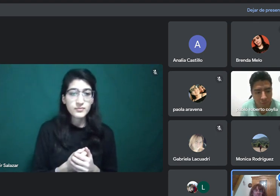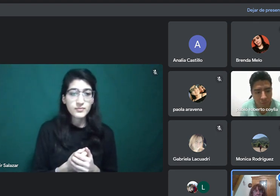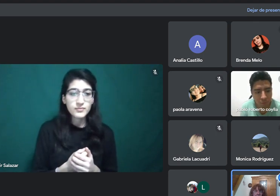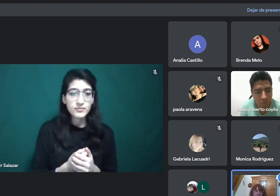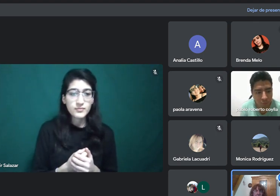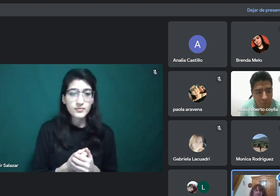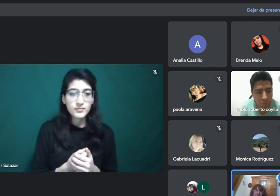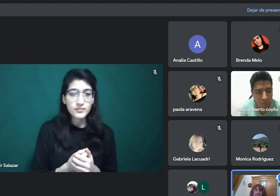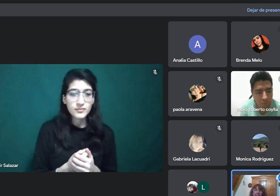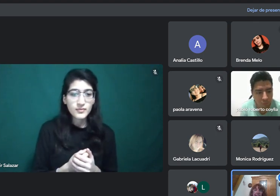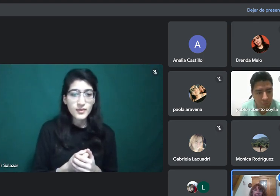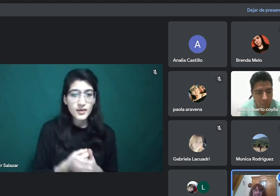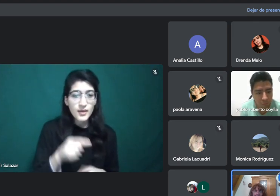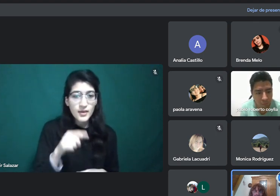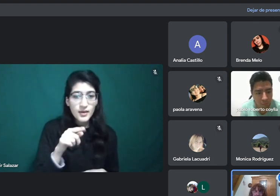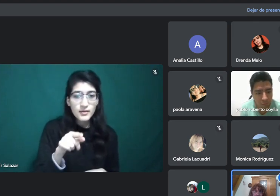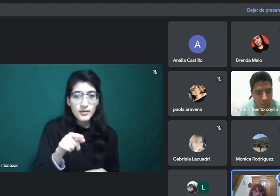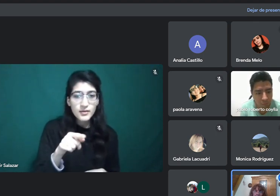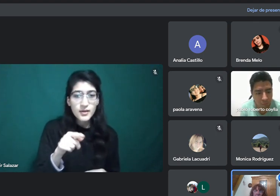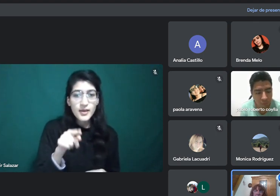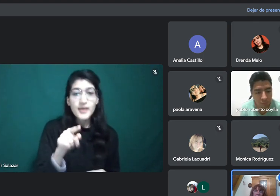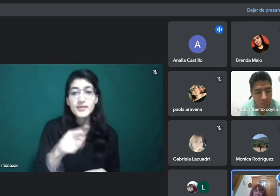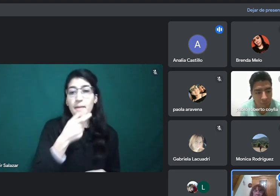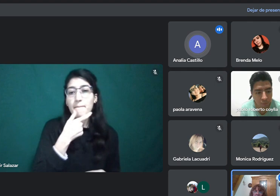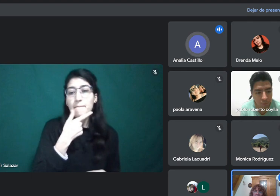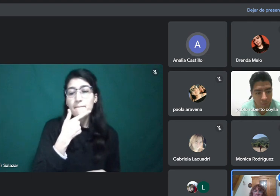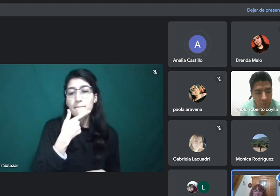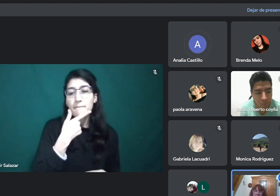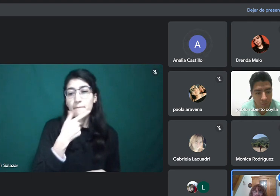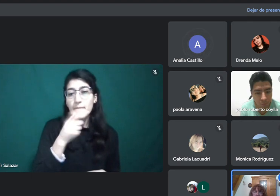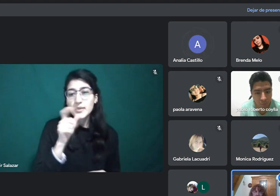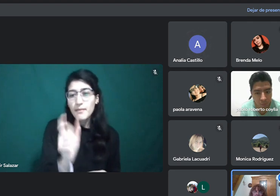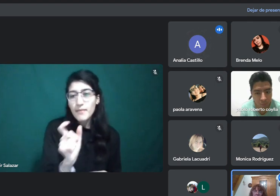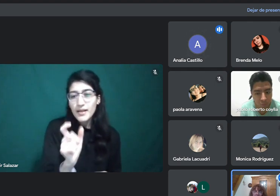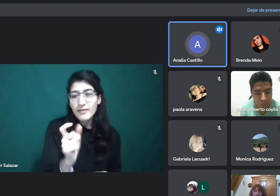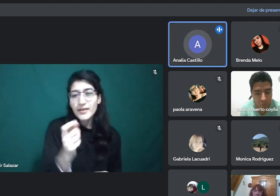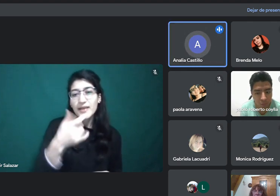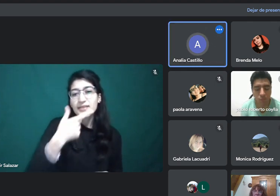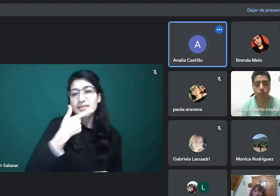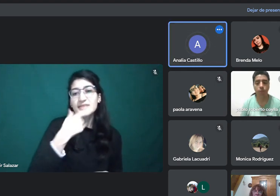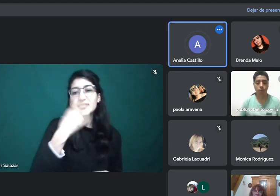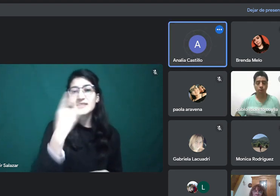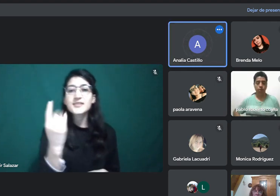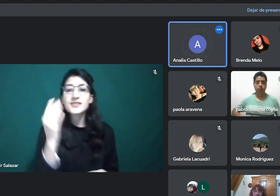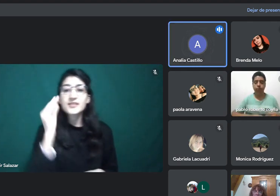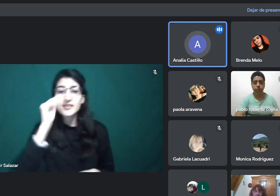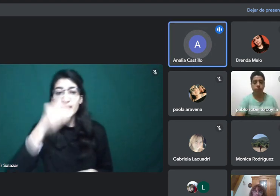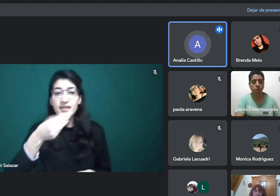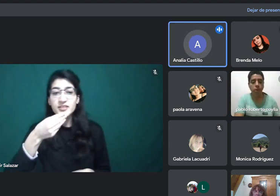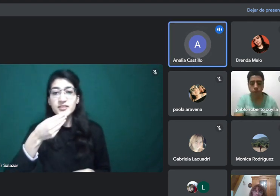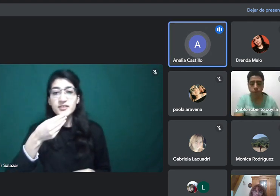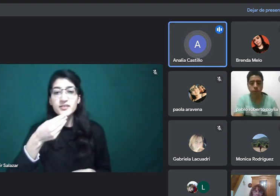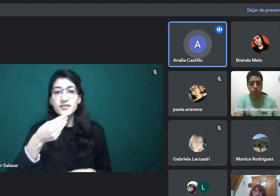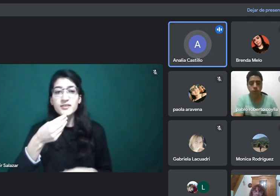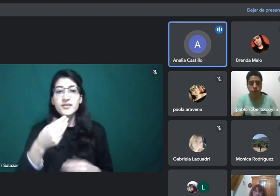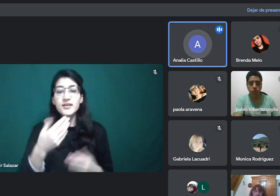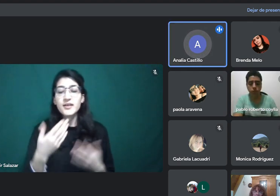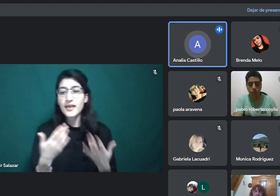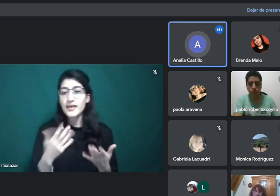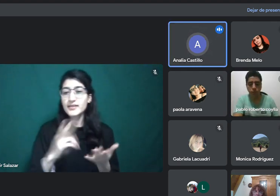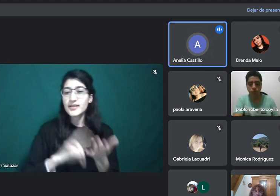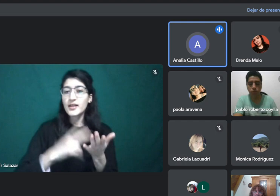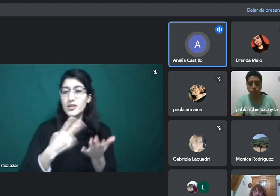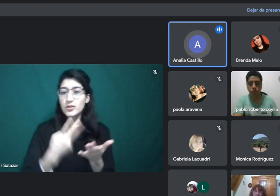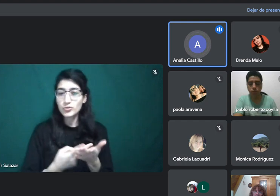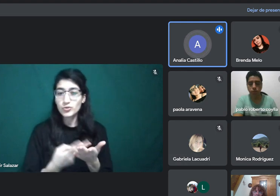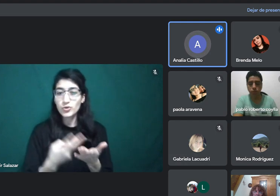such quiere decir tales. Tales. Sí. Y bueno, ahí está como,